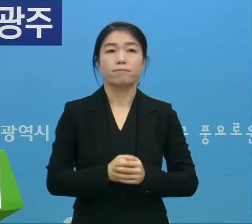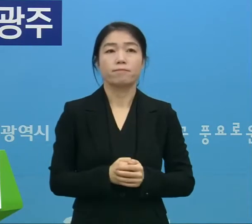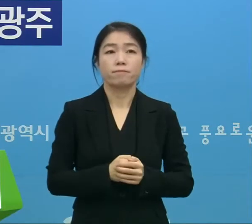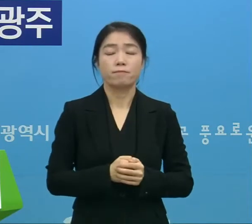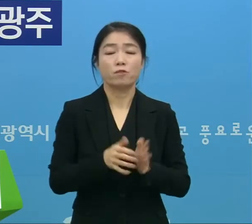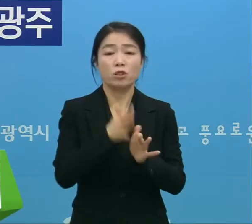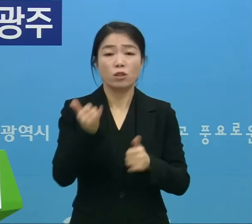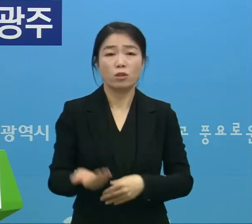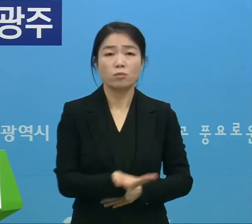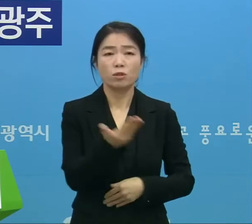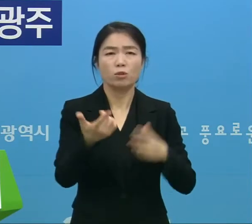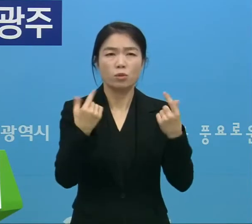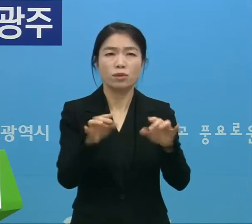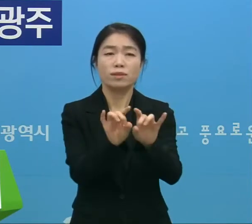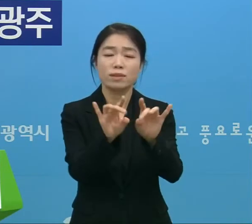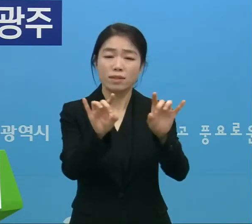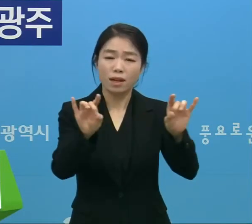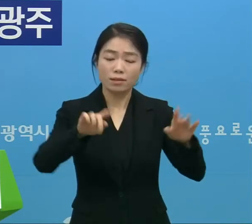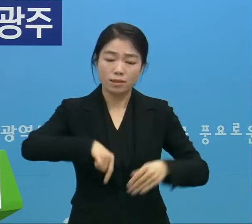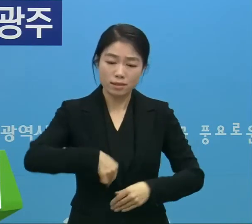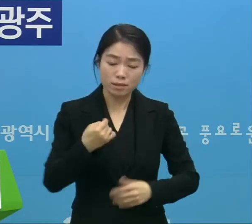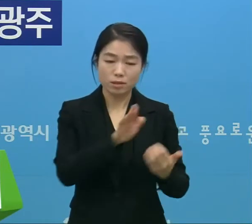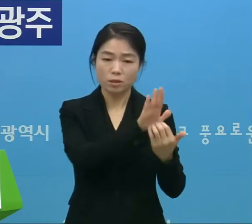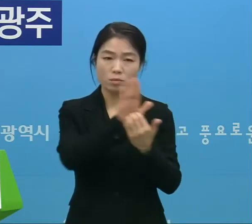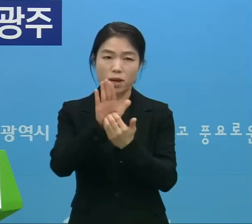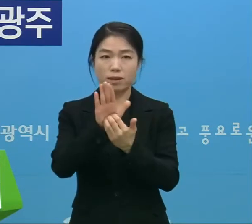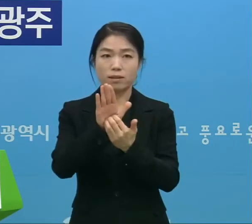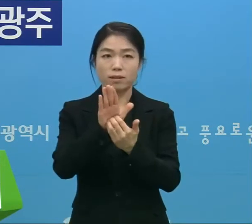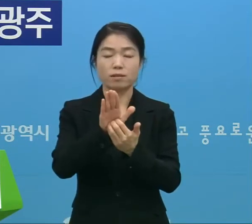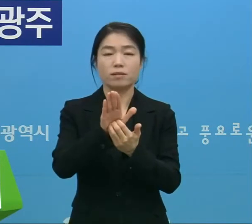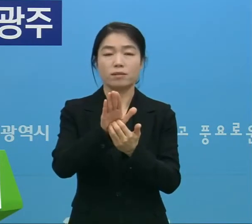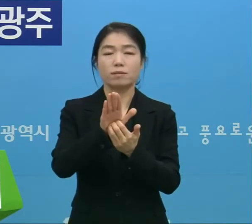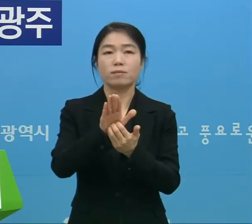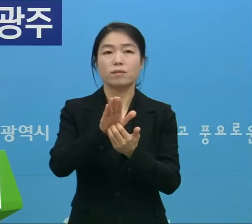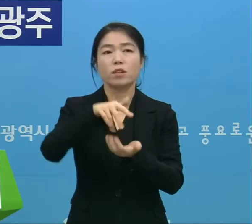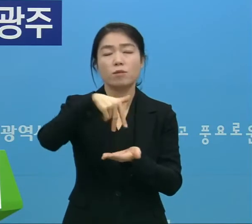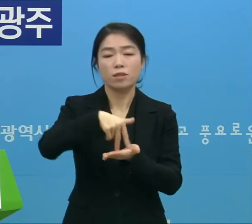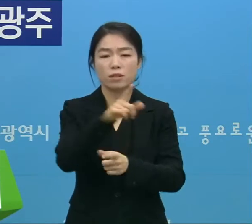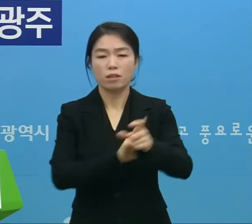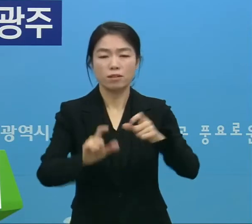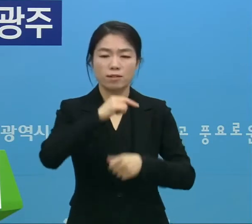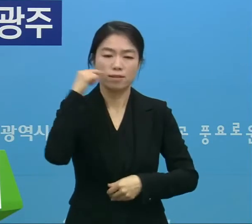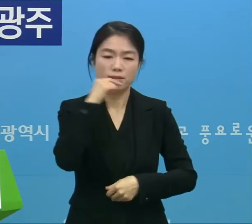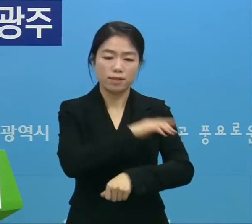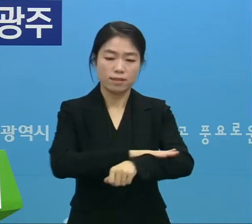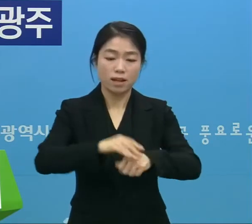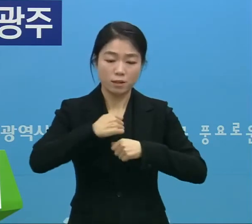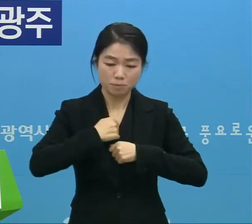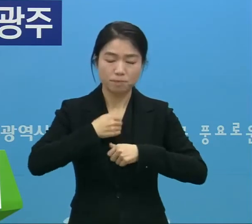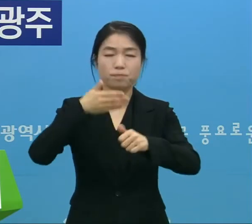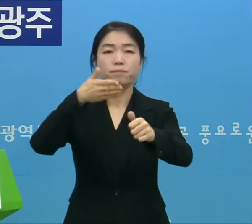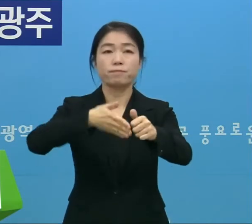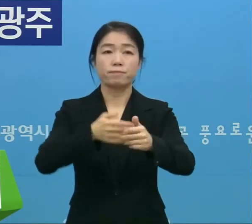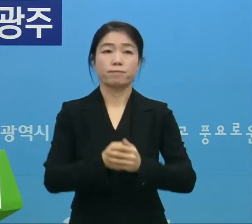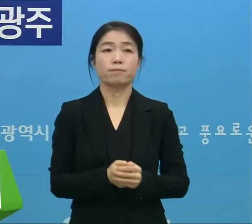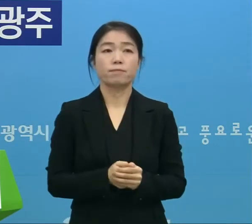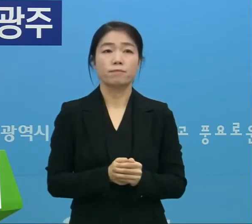시민 여러분 역시 각자가 스스로의 방역에 있어서 만큼은 더욱 철저하게 지켜주십시오.